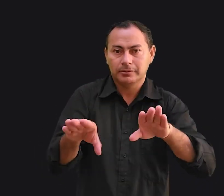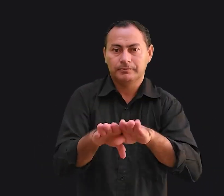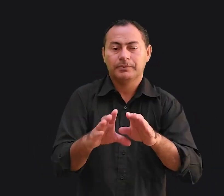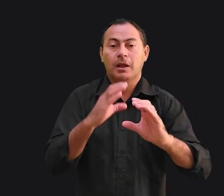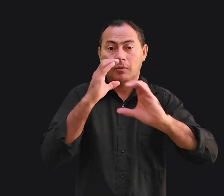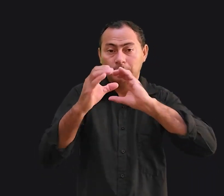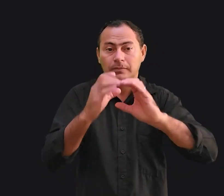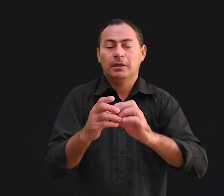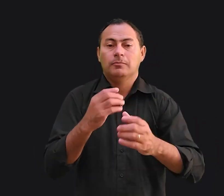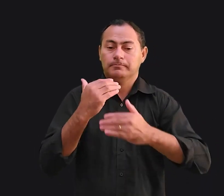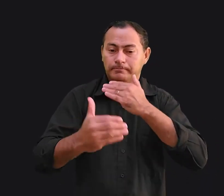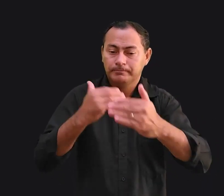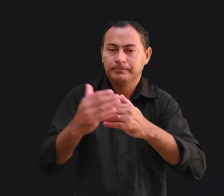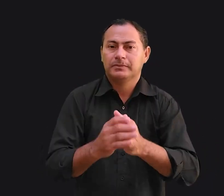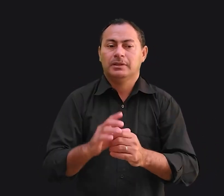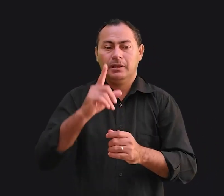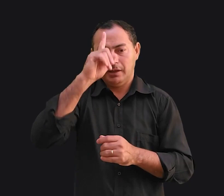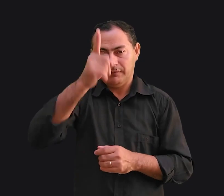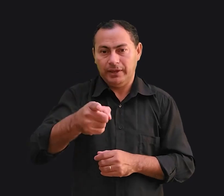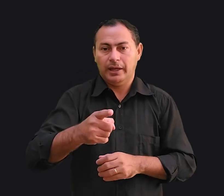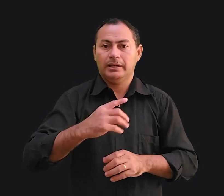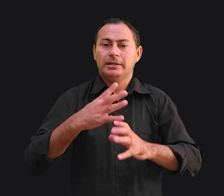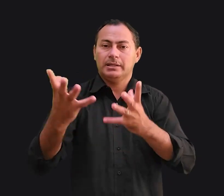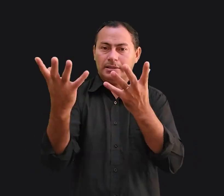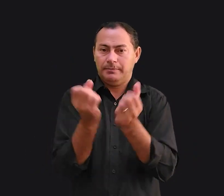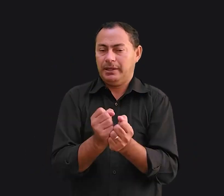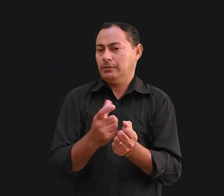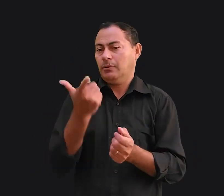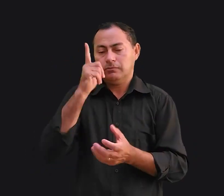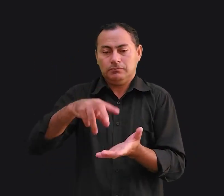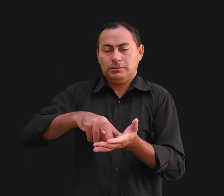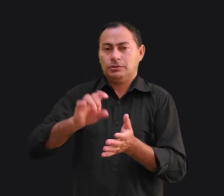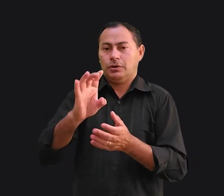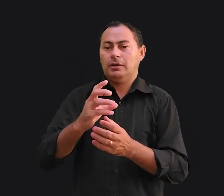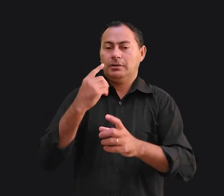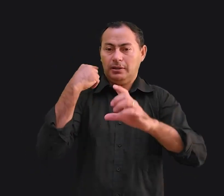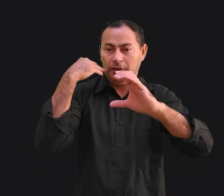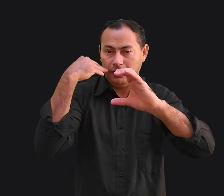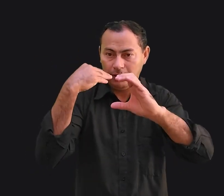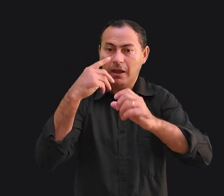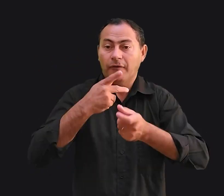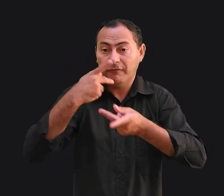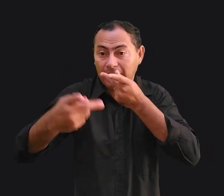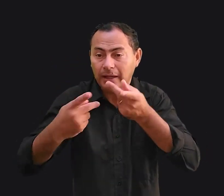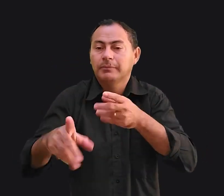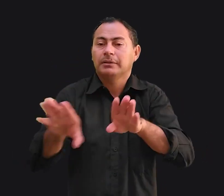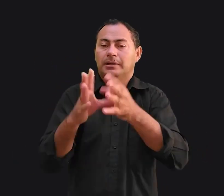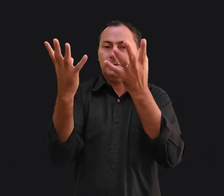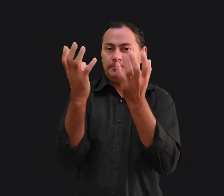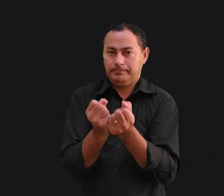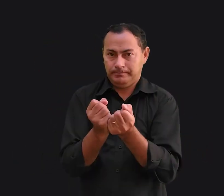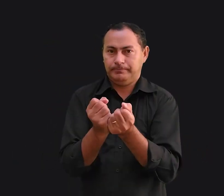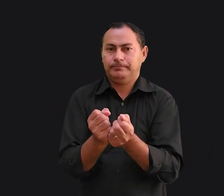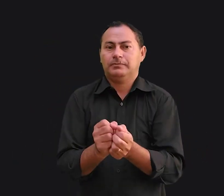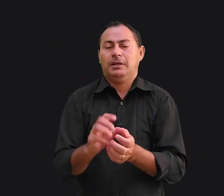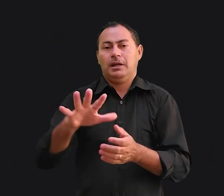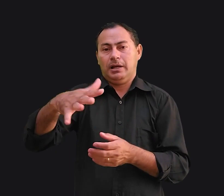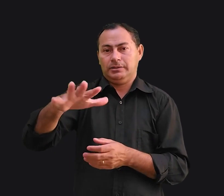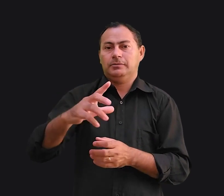A comunicação é um processo de enviar e receber. Não consiste apenas no envio, mas também como é recebida. Muitas vezes é